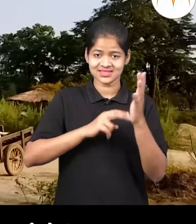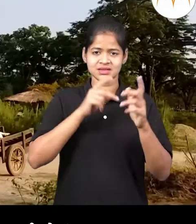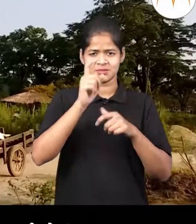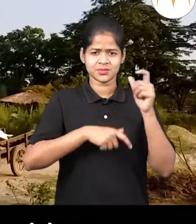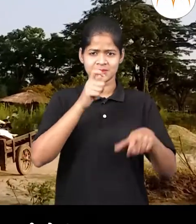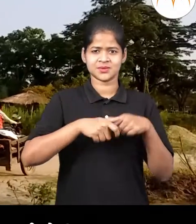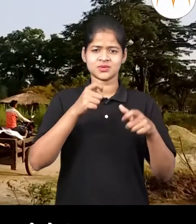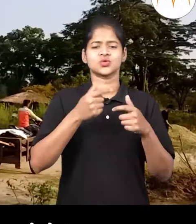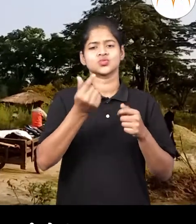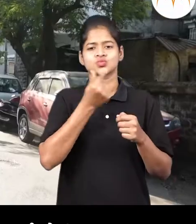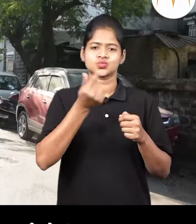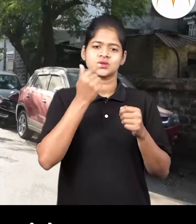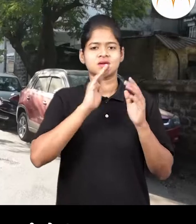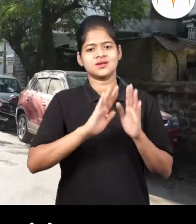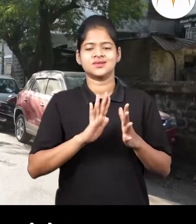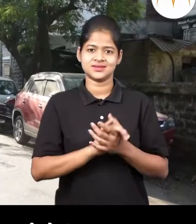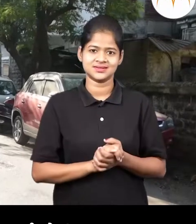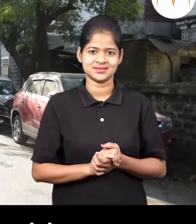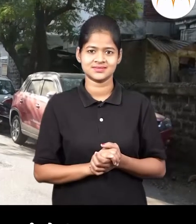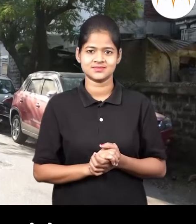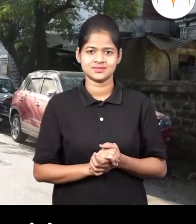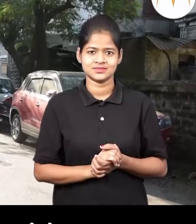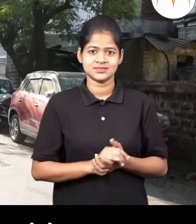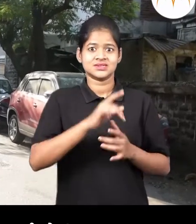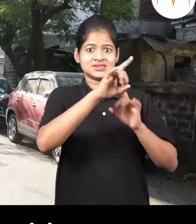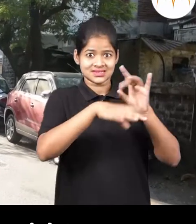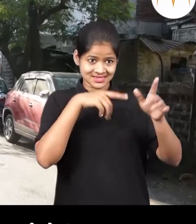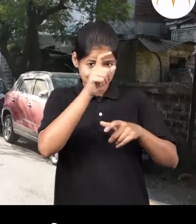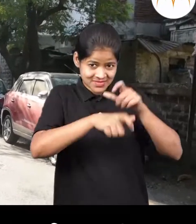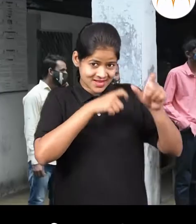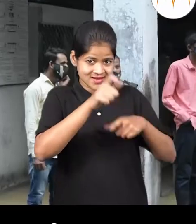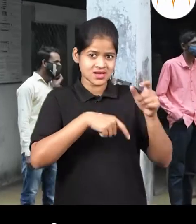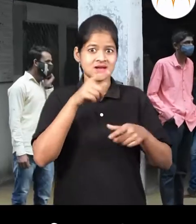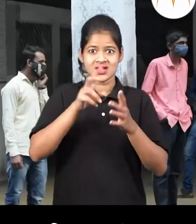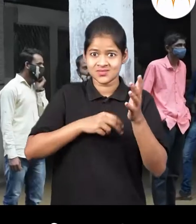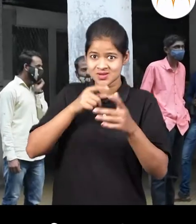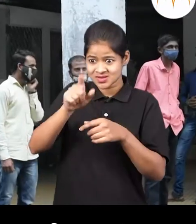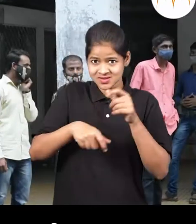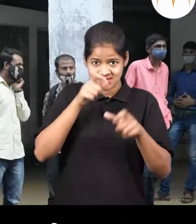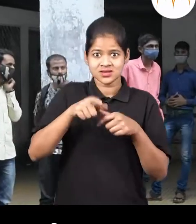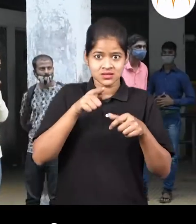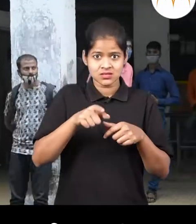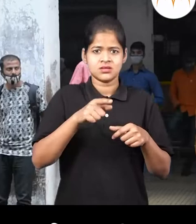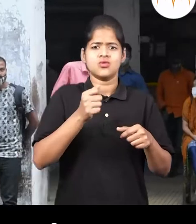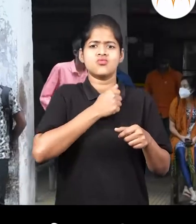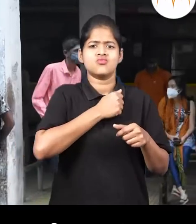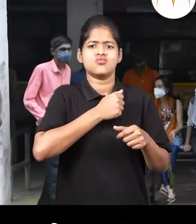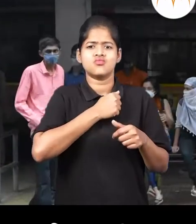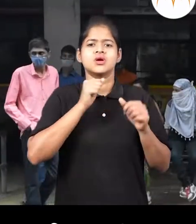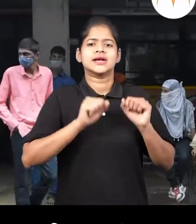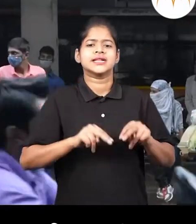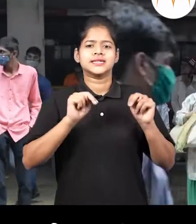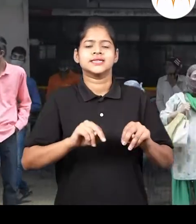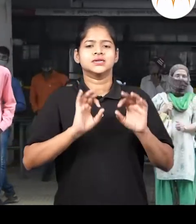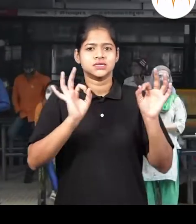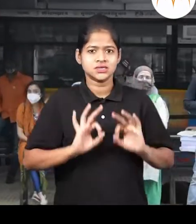और शहरात रहनारे लोग या सर्व गुष्टी वापरतात। शहरी वग्रामिंडलो आपल्या गरजा